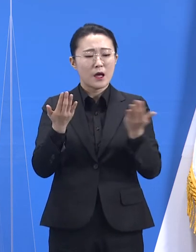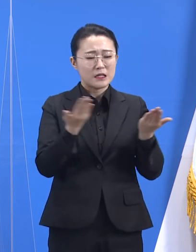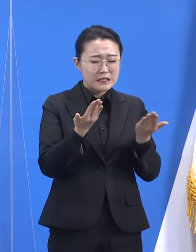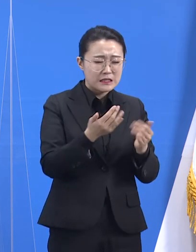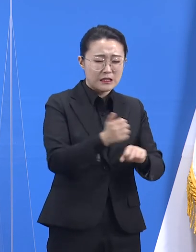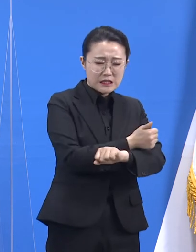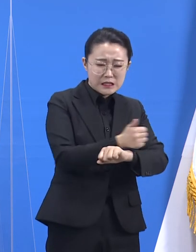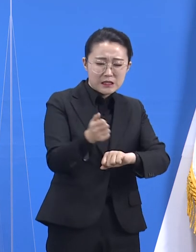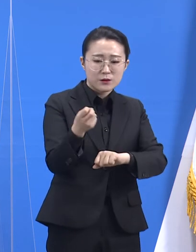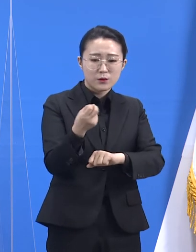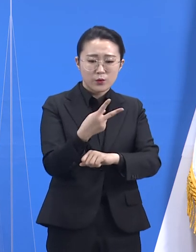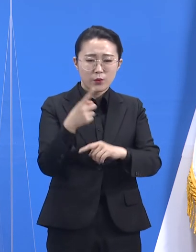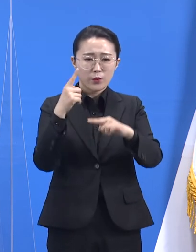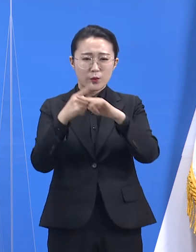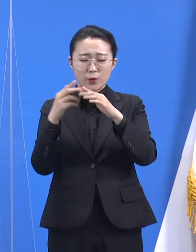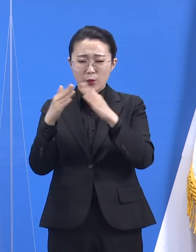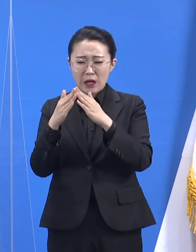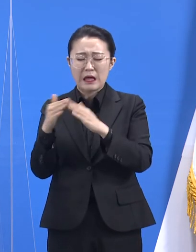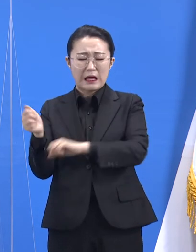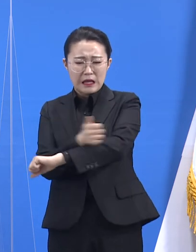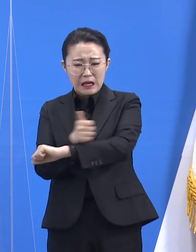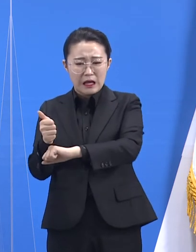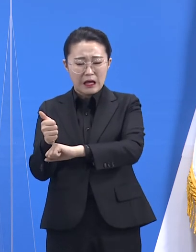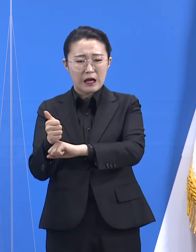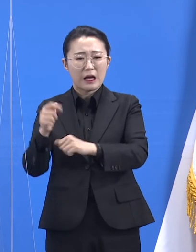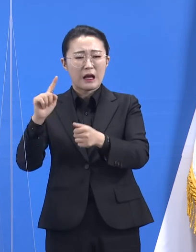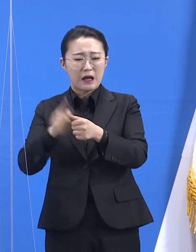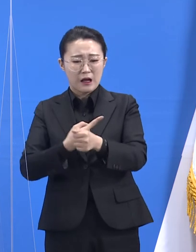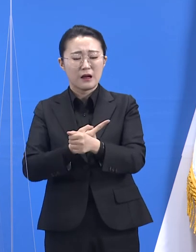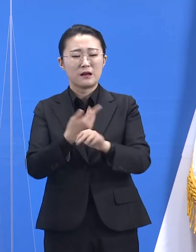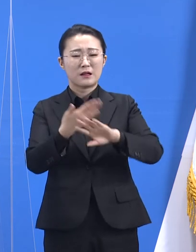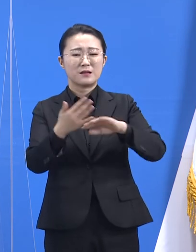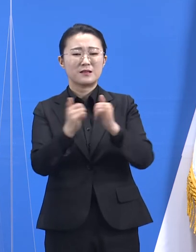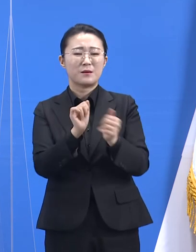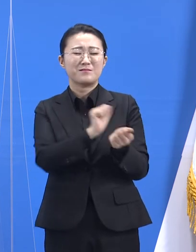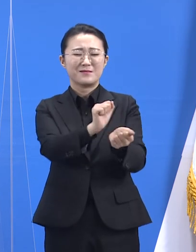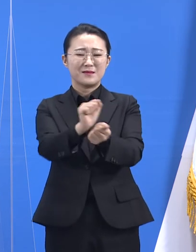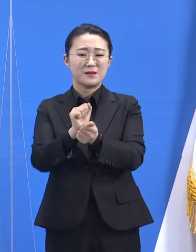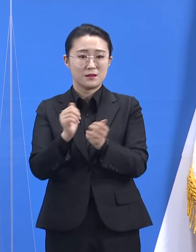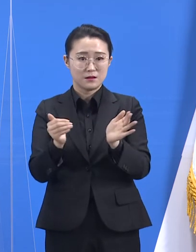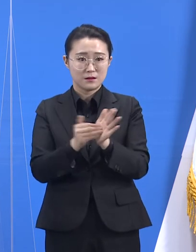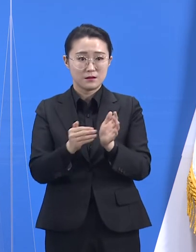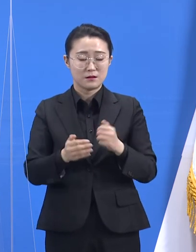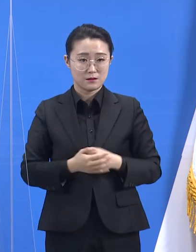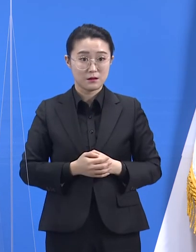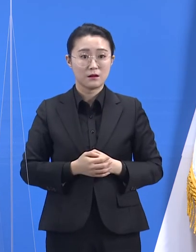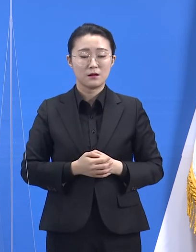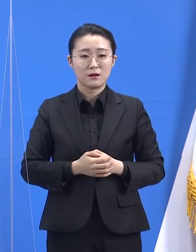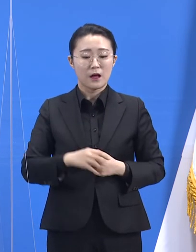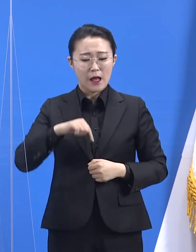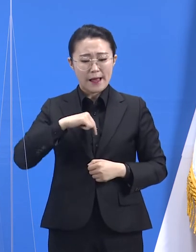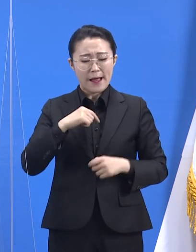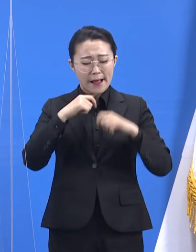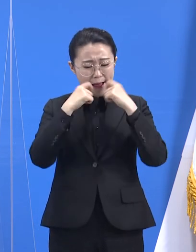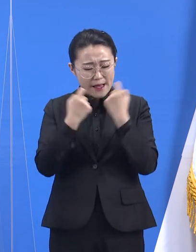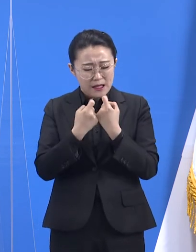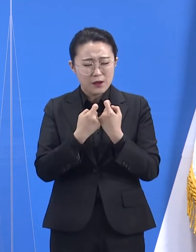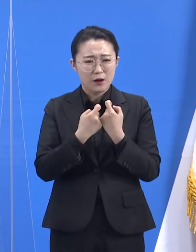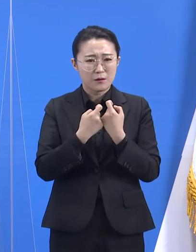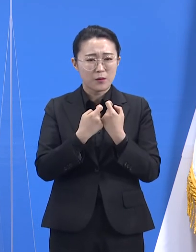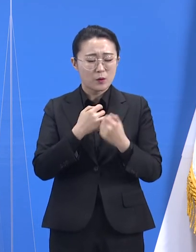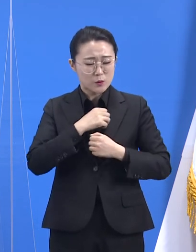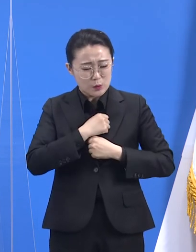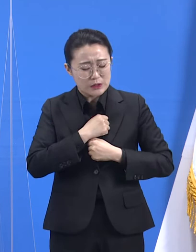확진된 사례였습니다. 개인의 위험 인식이 부족했다고 할 수도 있고, 사업장이나 교회의 방역 관리자가